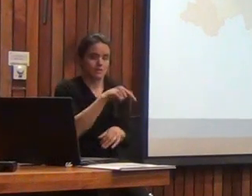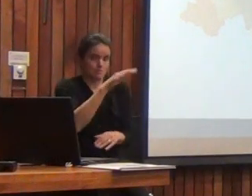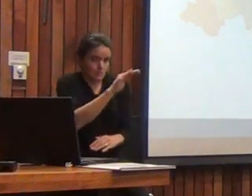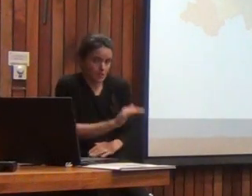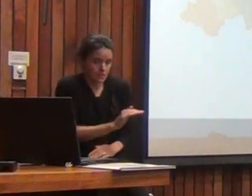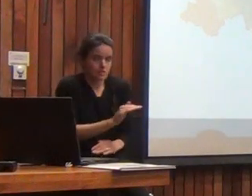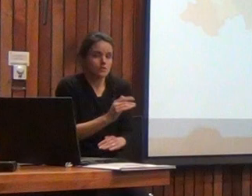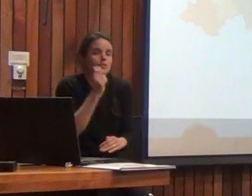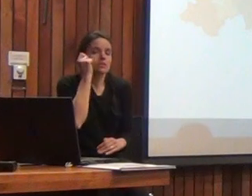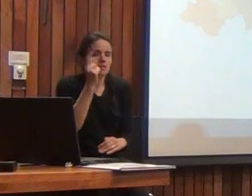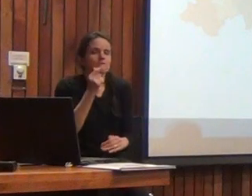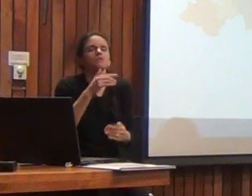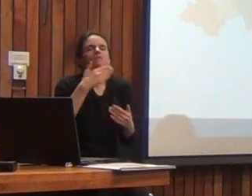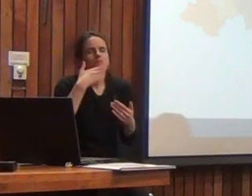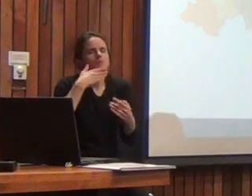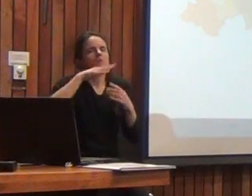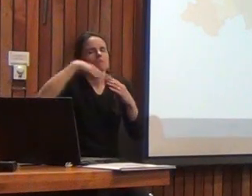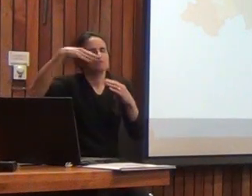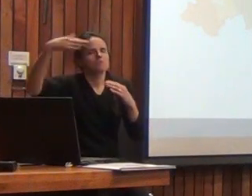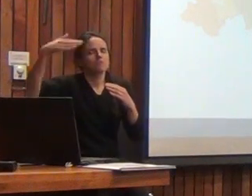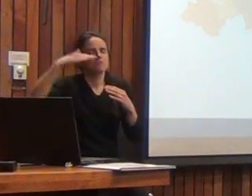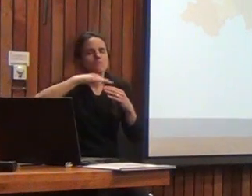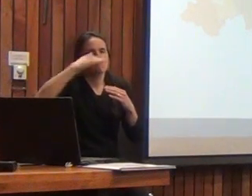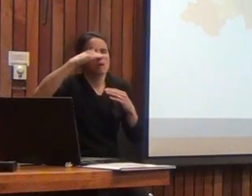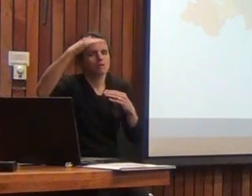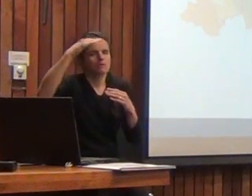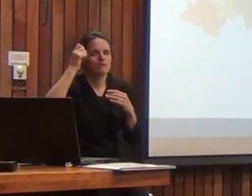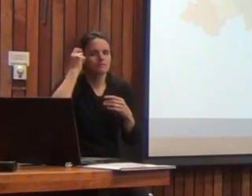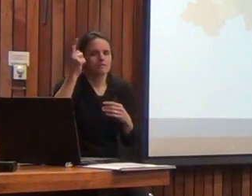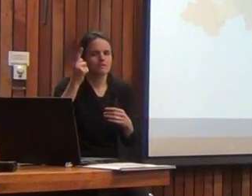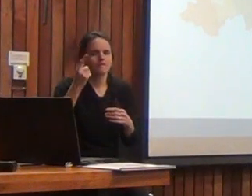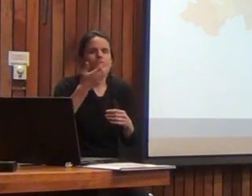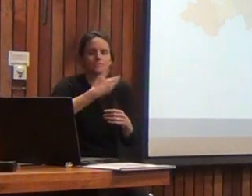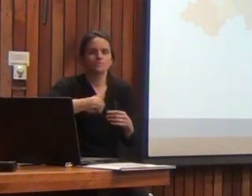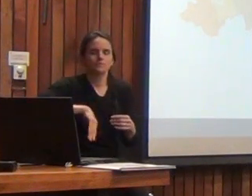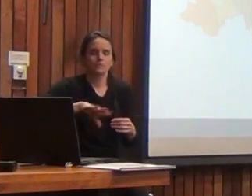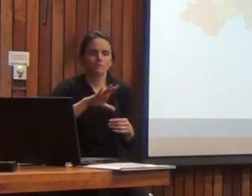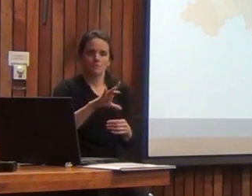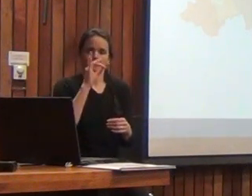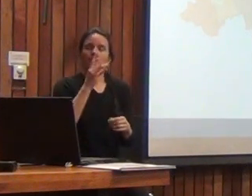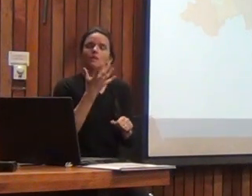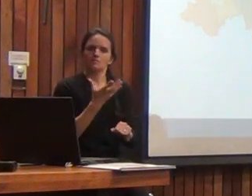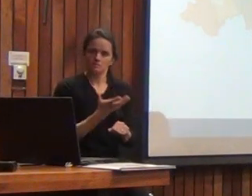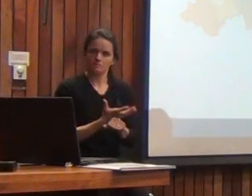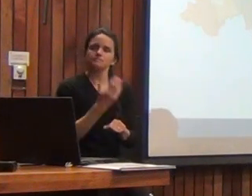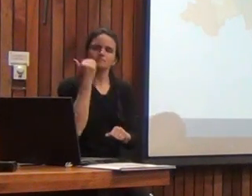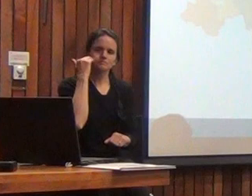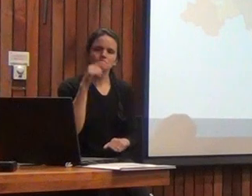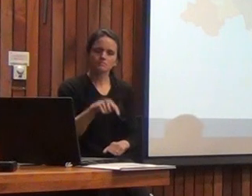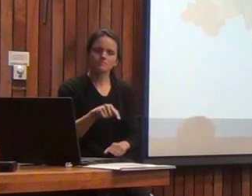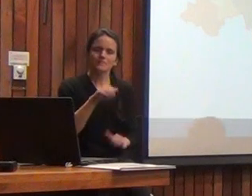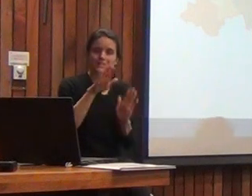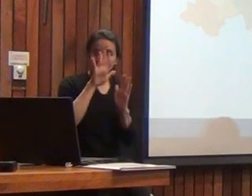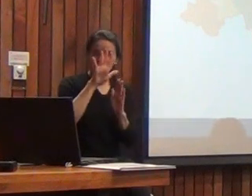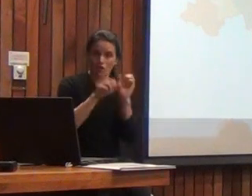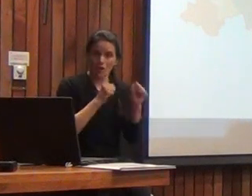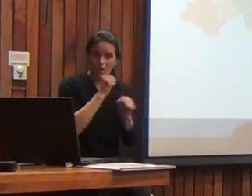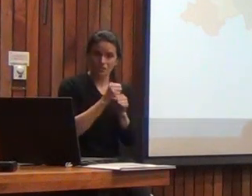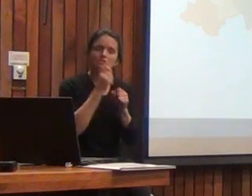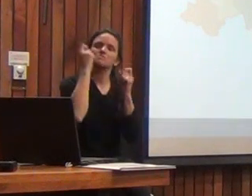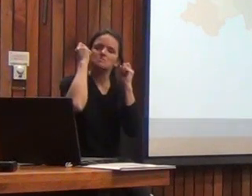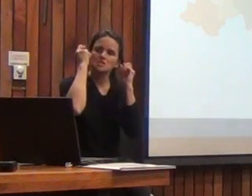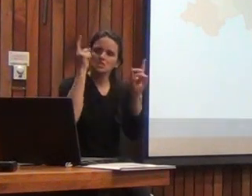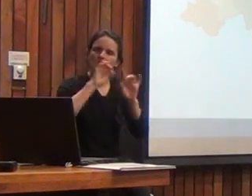evidentemente niños más grandes también lo van a hacer y aquí encontramos que efectivamente los niños incluso de 5 años